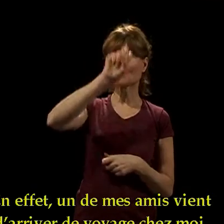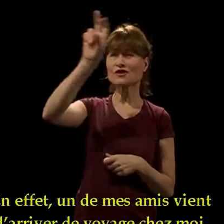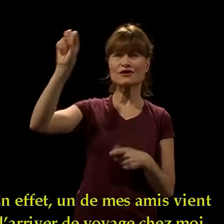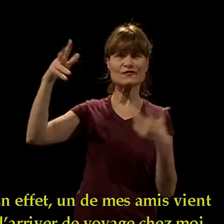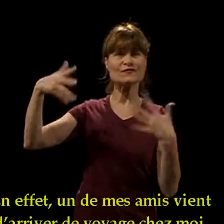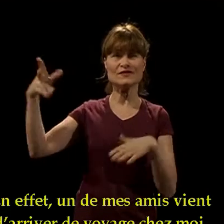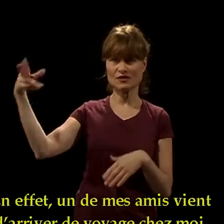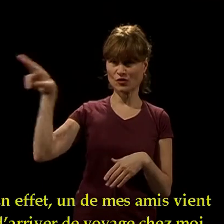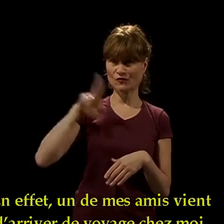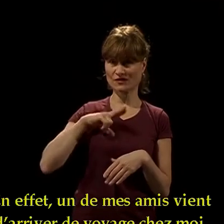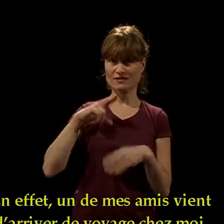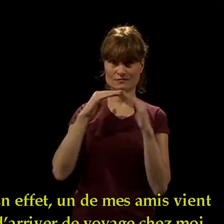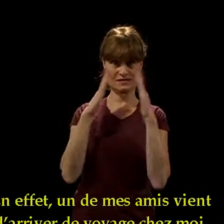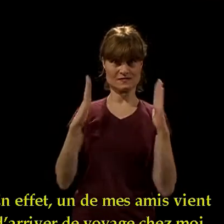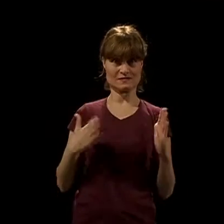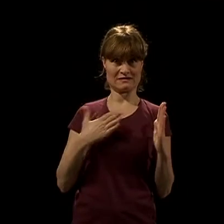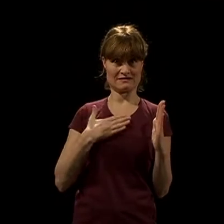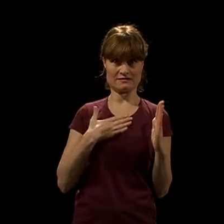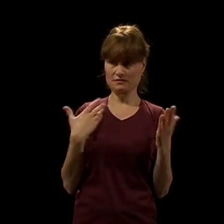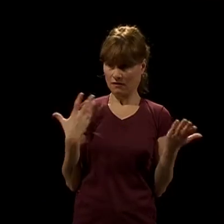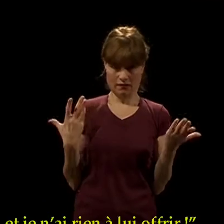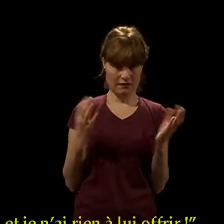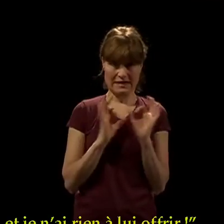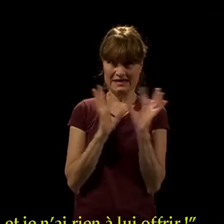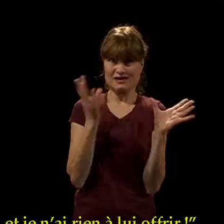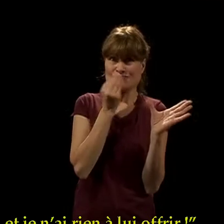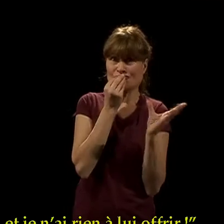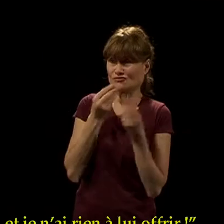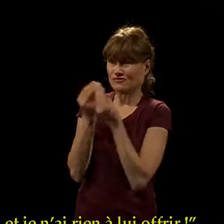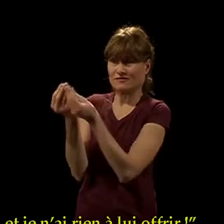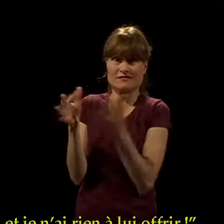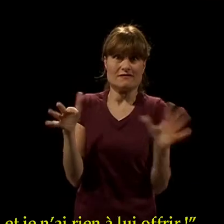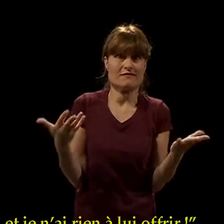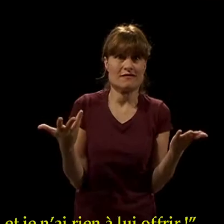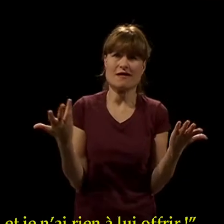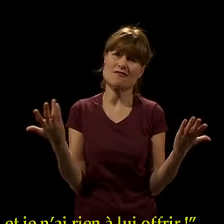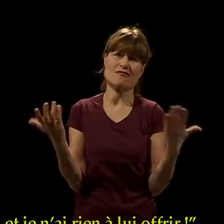un de mes amis vient d'arriver de voyage chez moi. Et je n'ai rien à lui offrir.